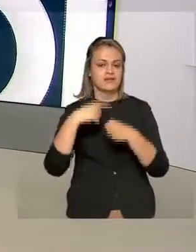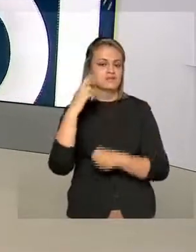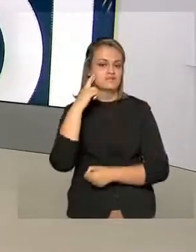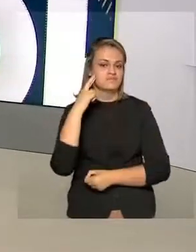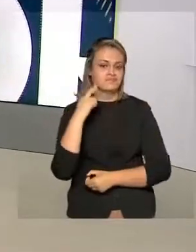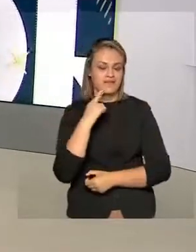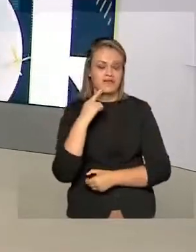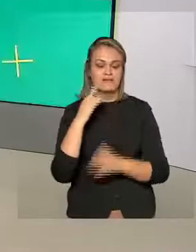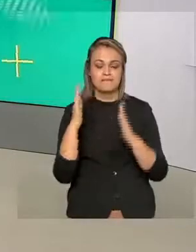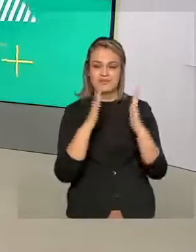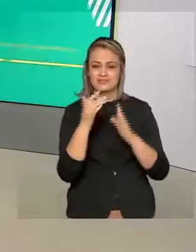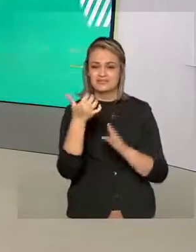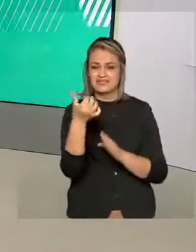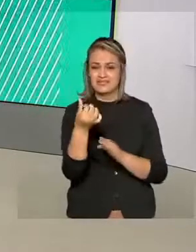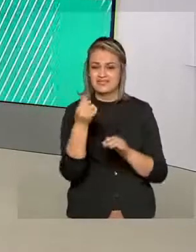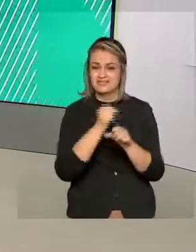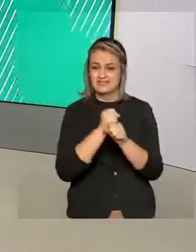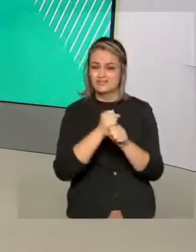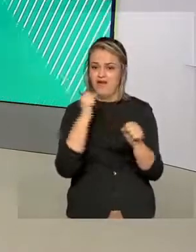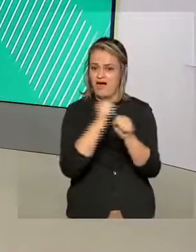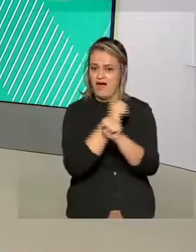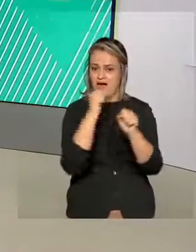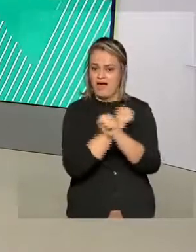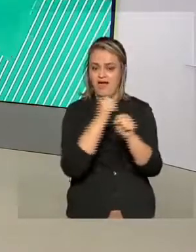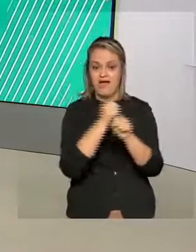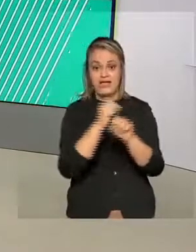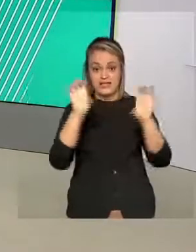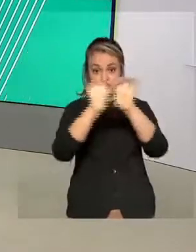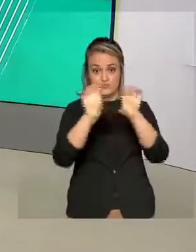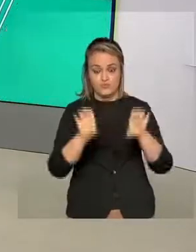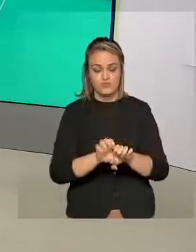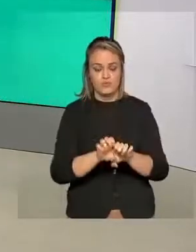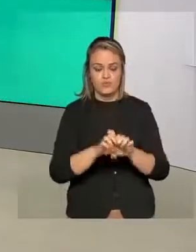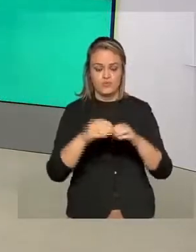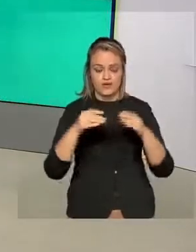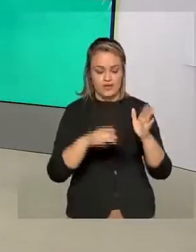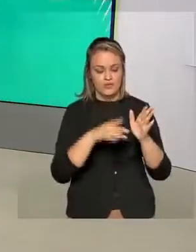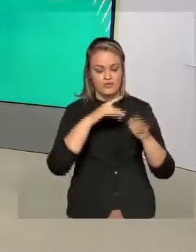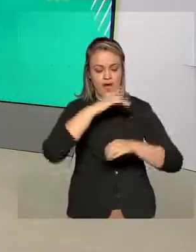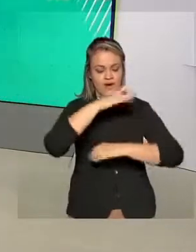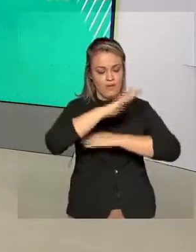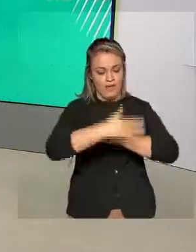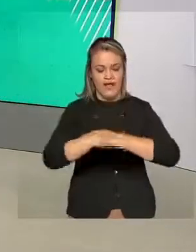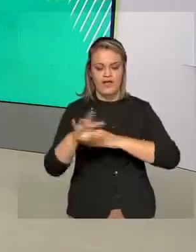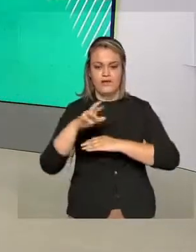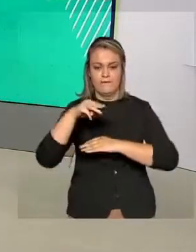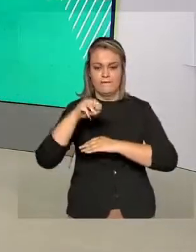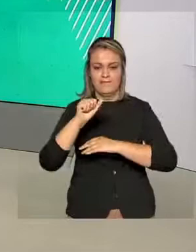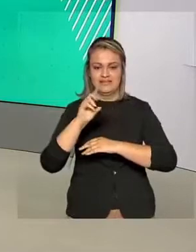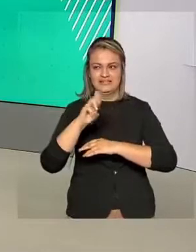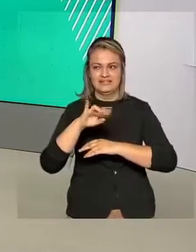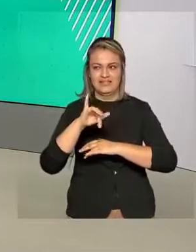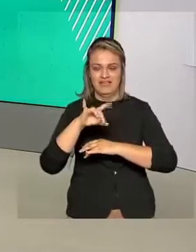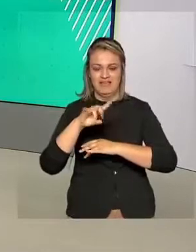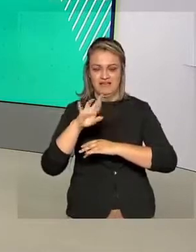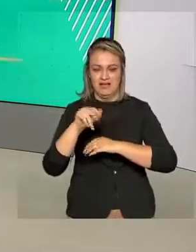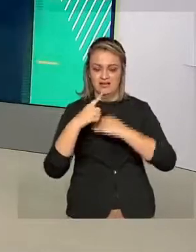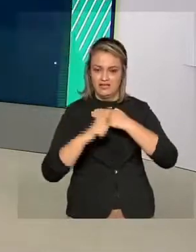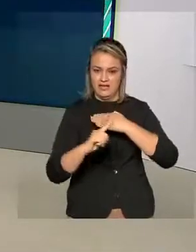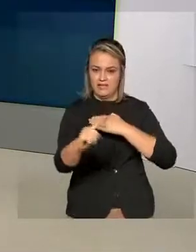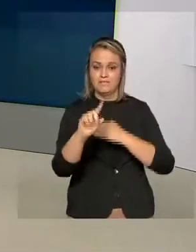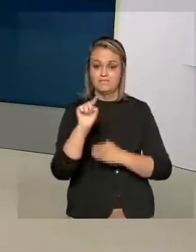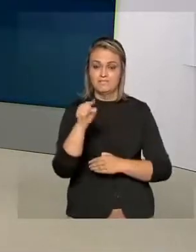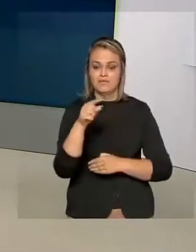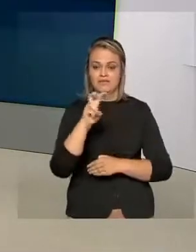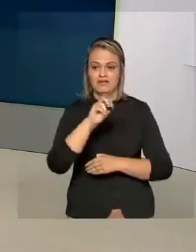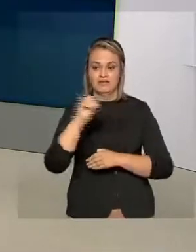após seis anos de obras. A estrutura de concreto atravessa o Rio Madeira e tem 1.500 metros de extensão, tornando